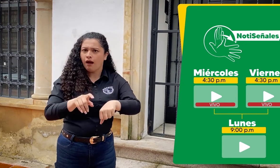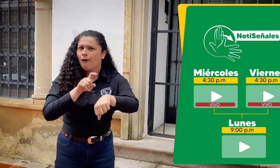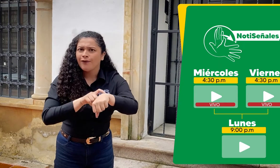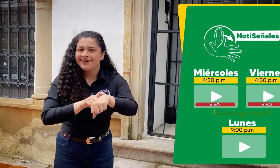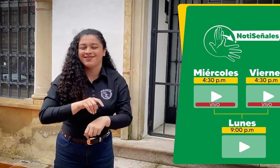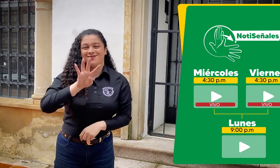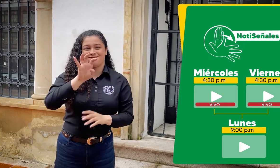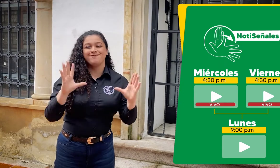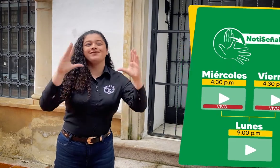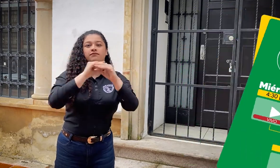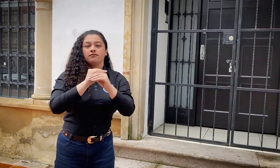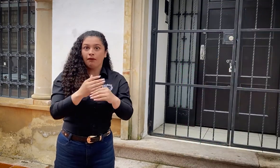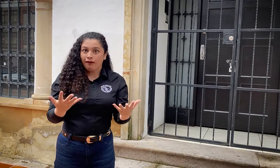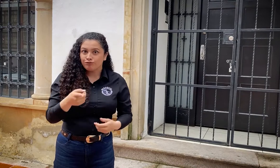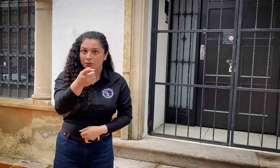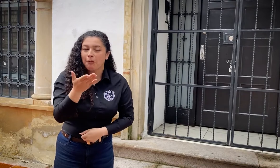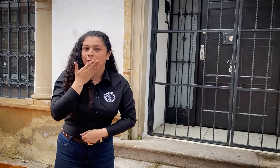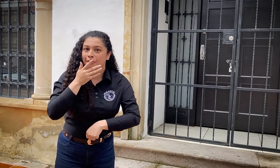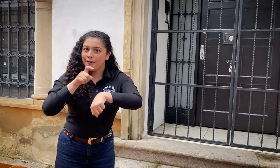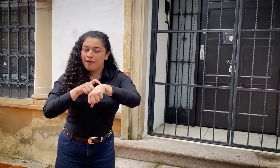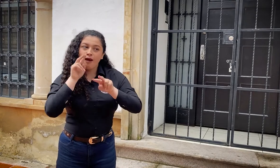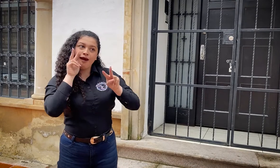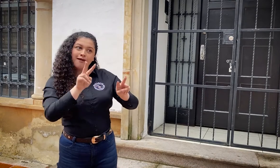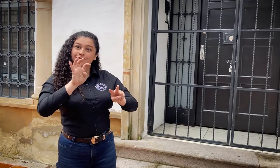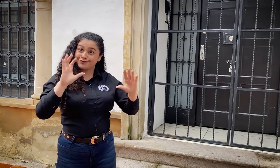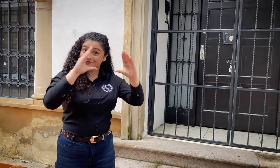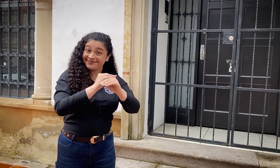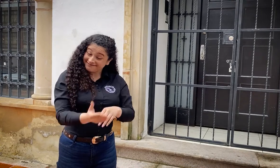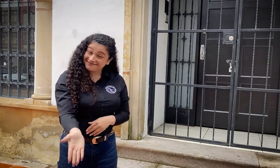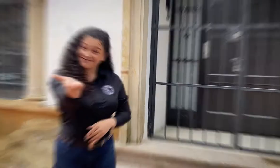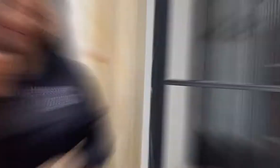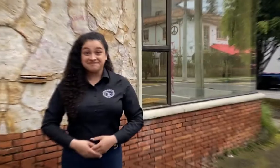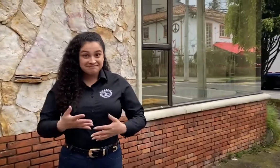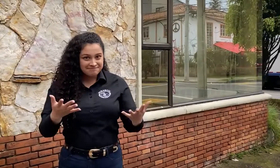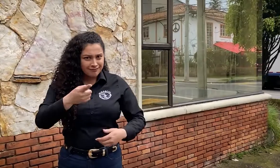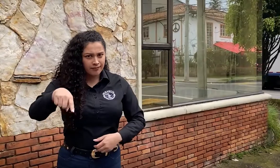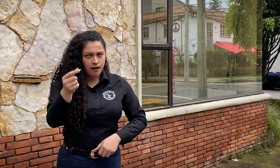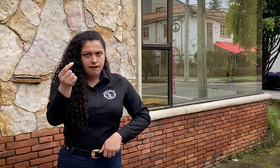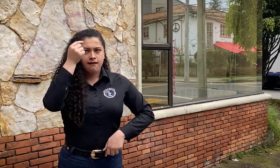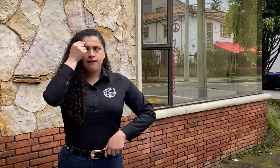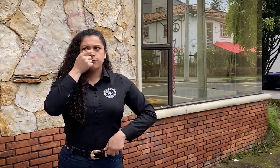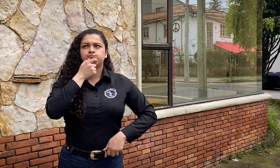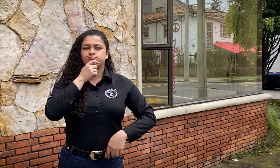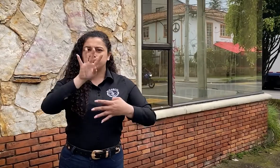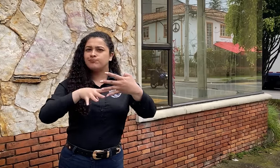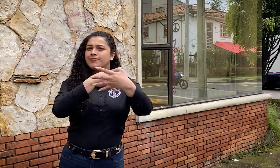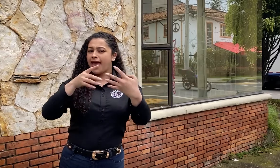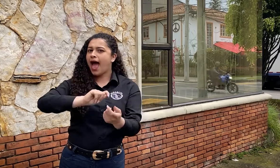a las 9 de la noche. Así tienes tiempo de verla y no perderte ningún detalle. Recuerda este cambio de horario.